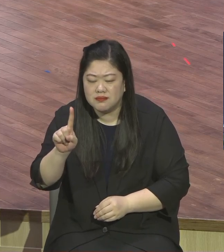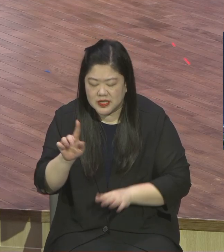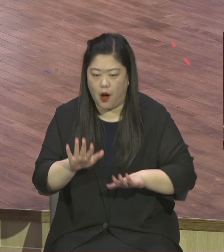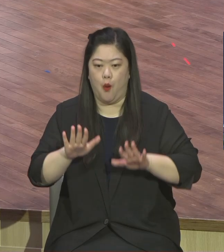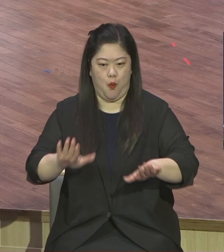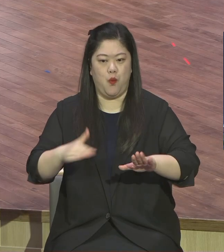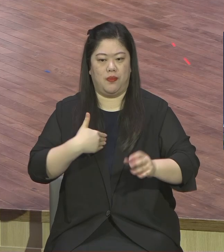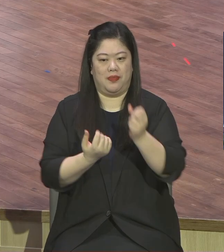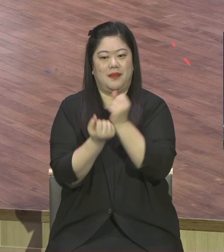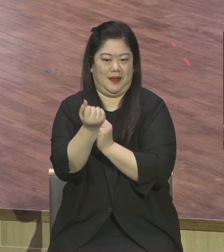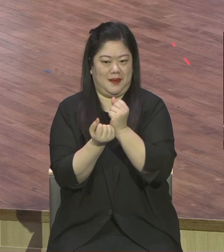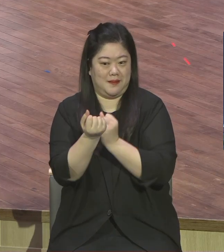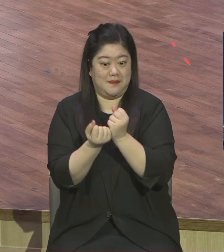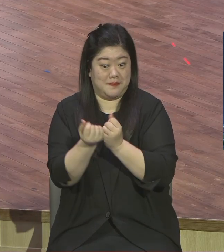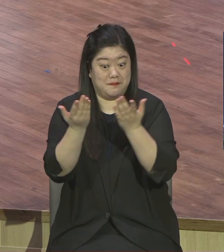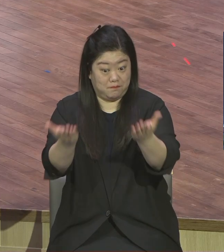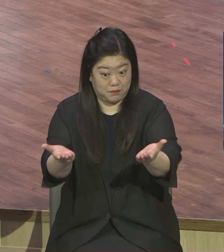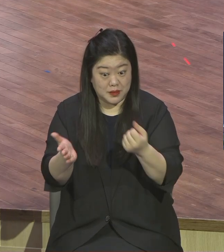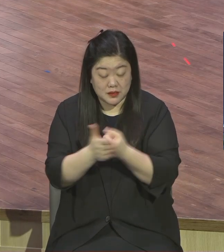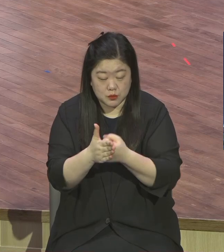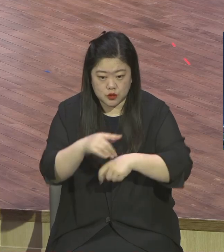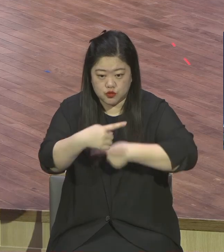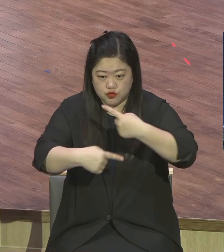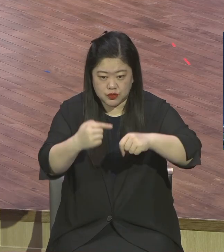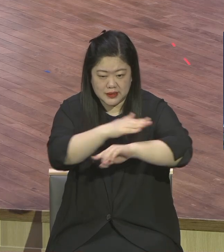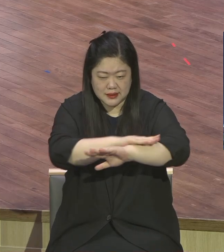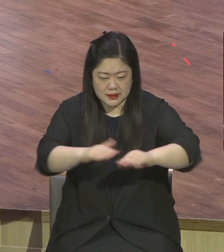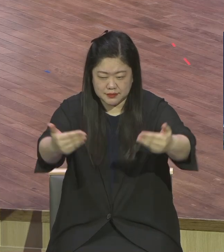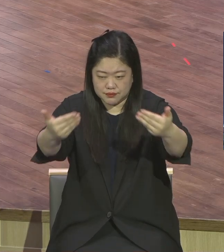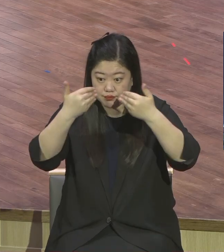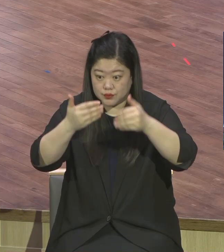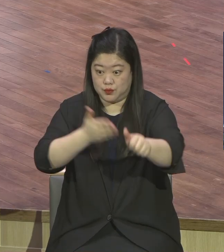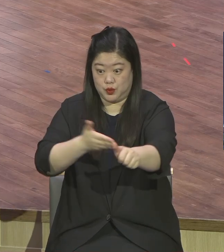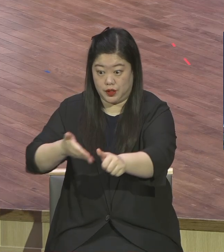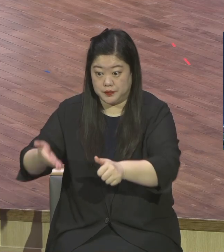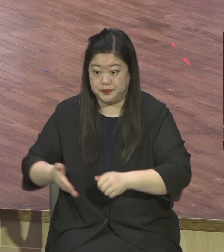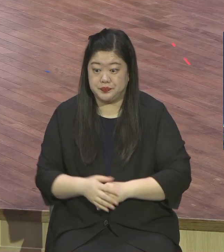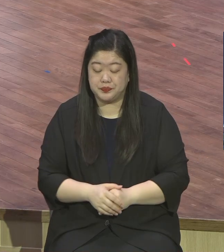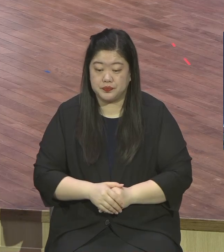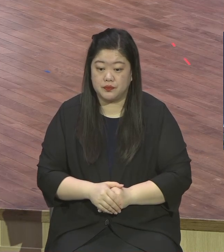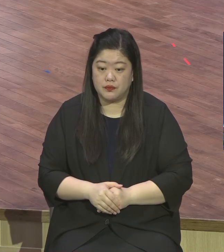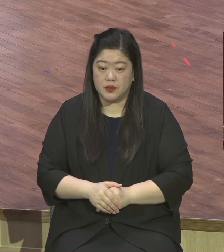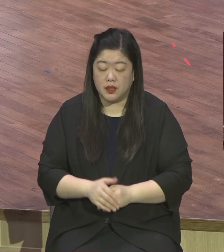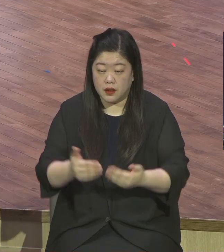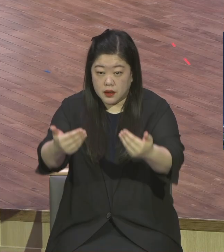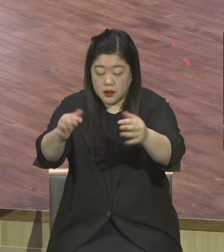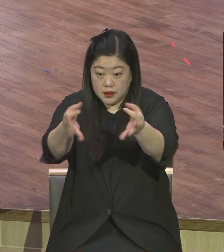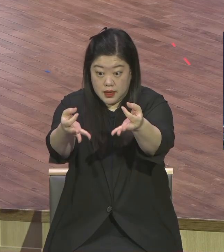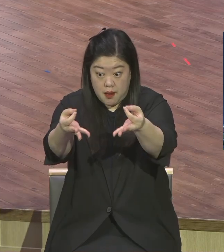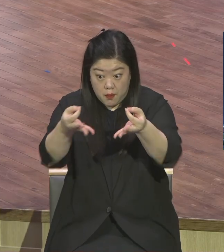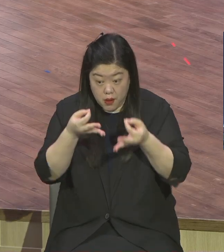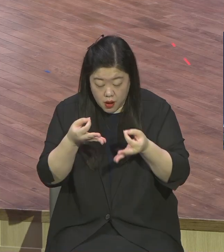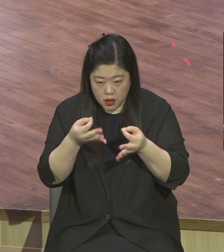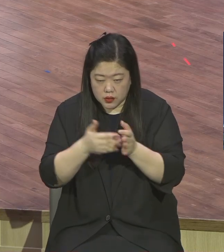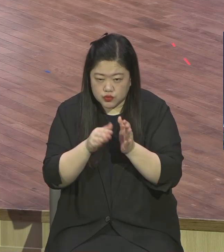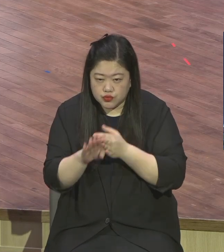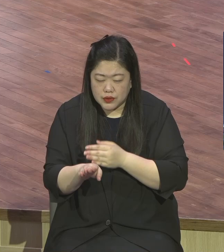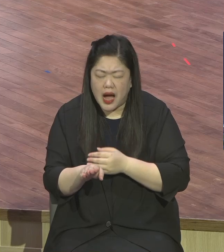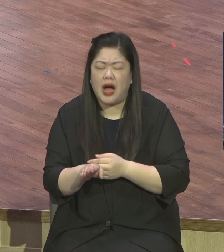함께하고 있는 모든 새 가족들은 유일한 생명 영생의 길로 들어서는 인생 최후의 시간되기를